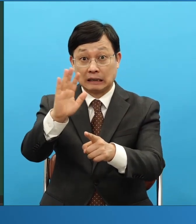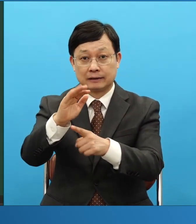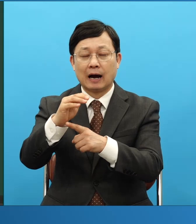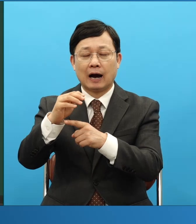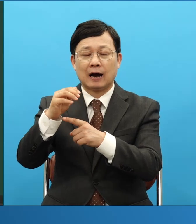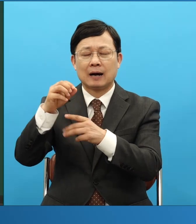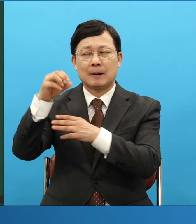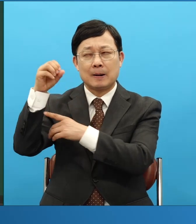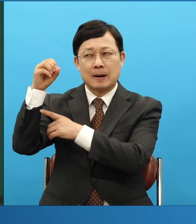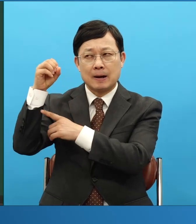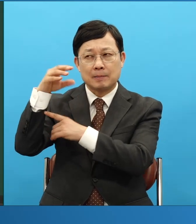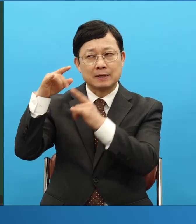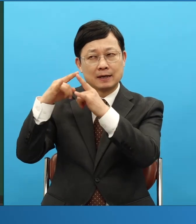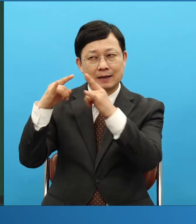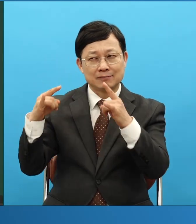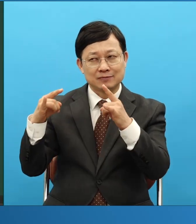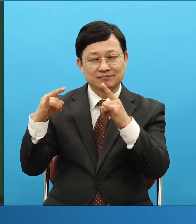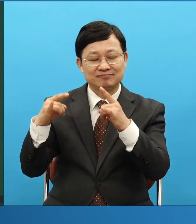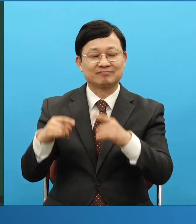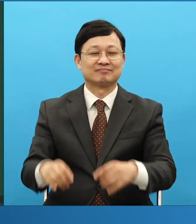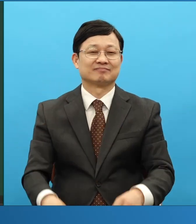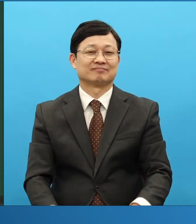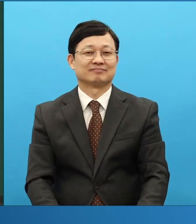지난번에 어떤 랩런트가 있는데 고백하길래 내가 얘기했어요